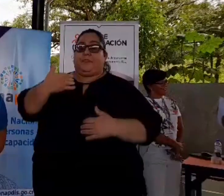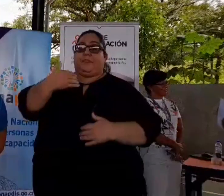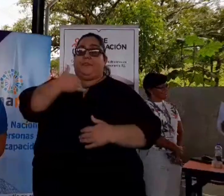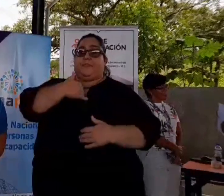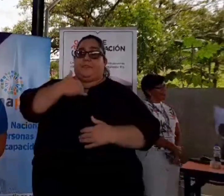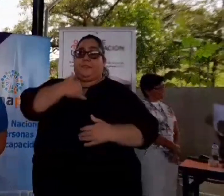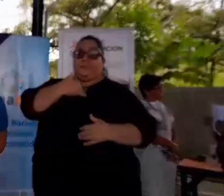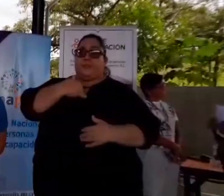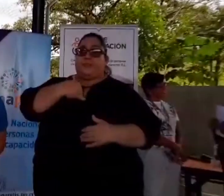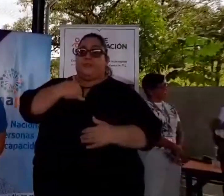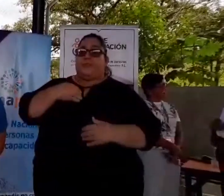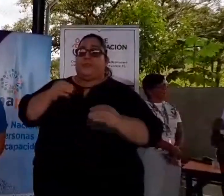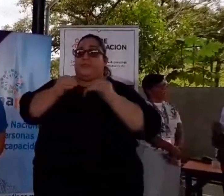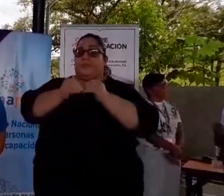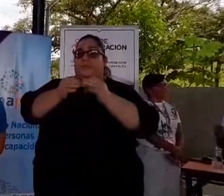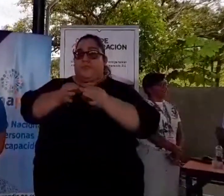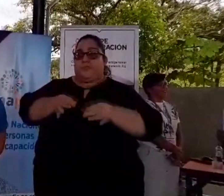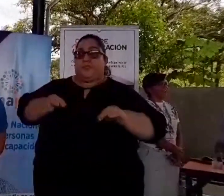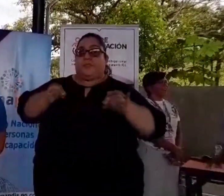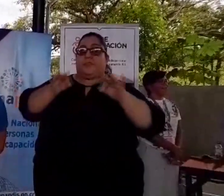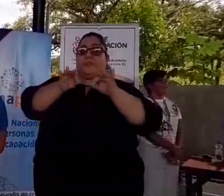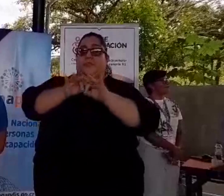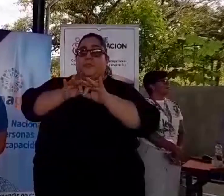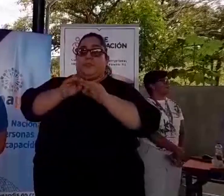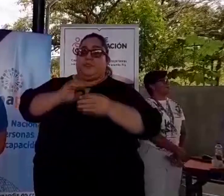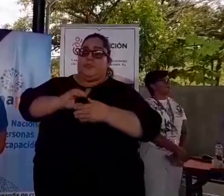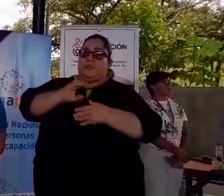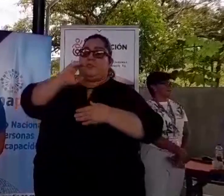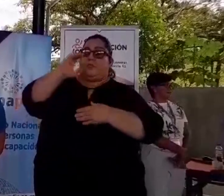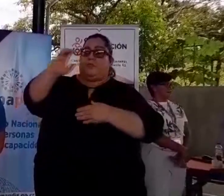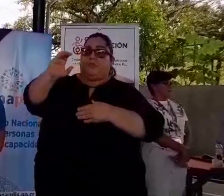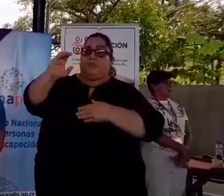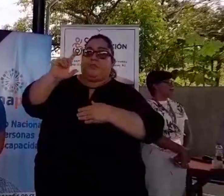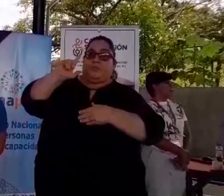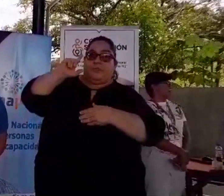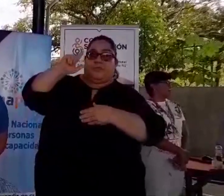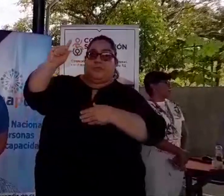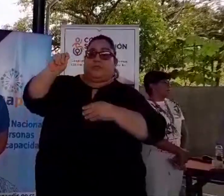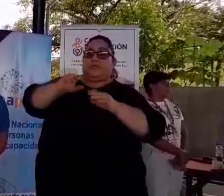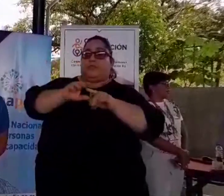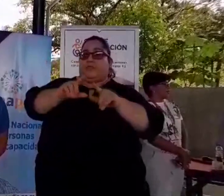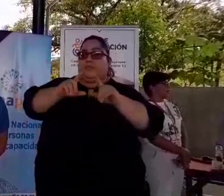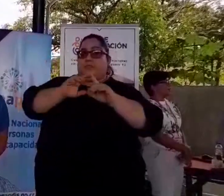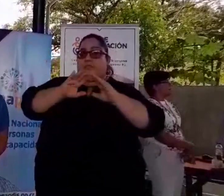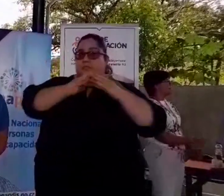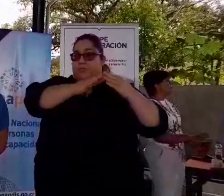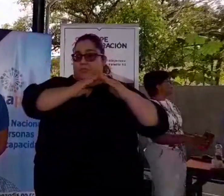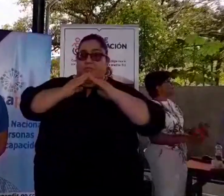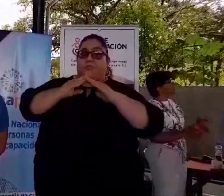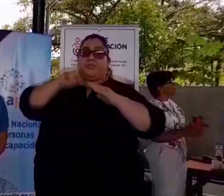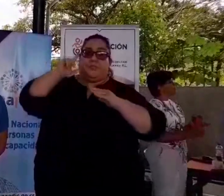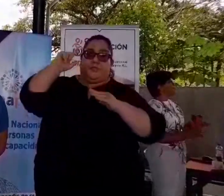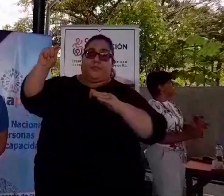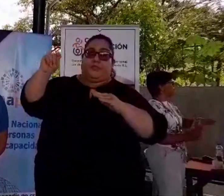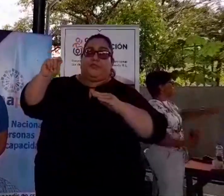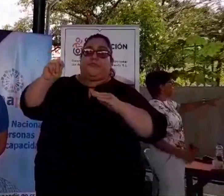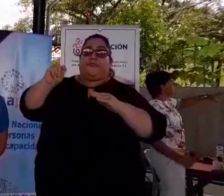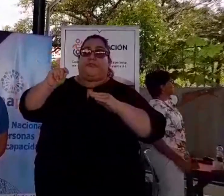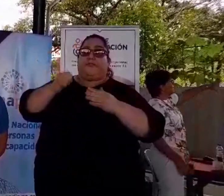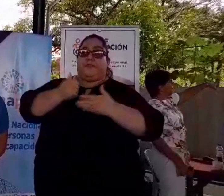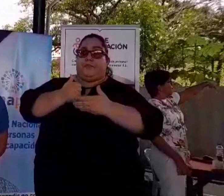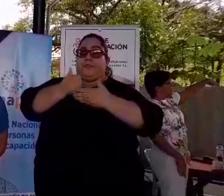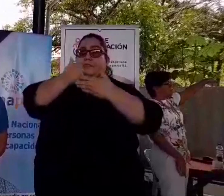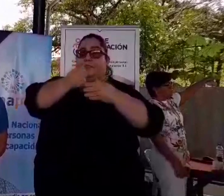lo más vigente El crédito rural Que impacta directamente a esta población Con un interés